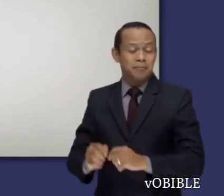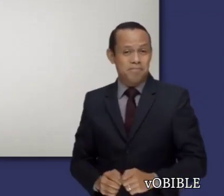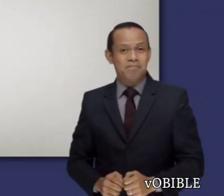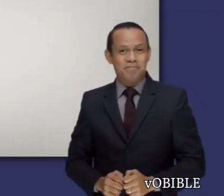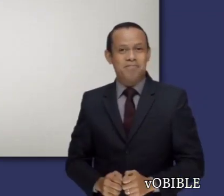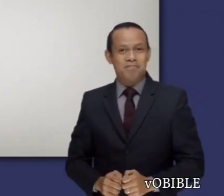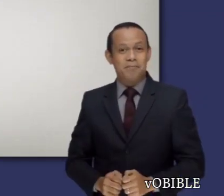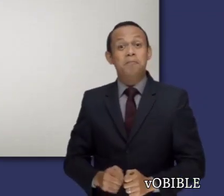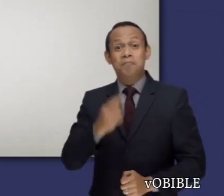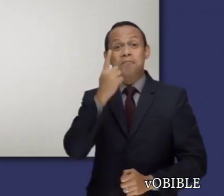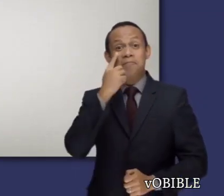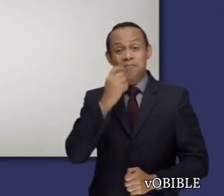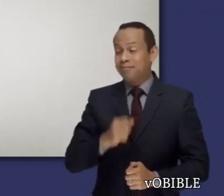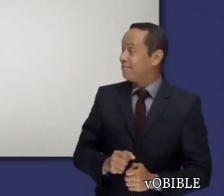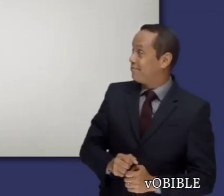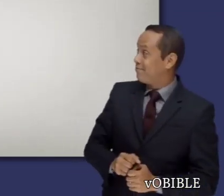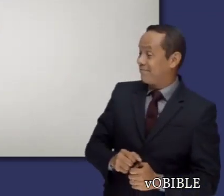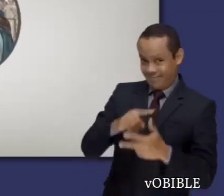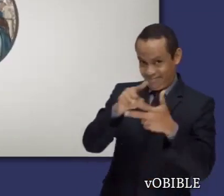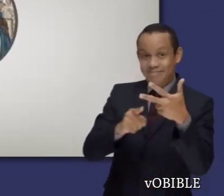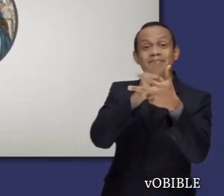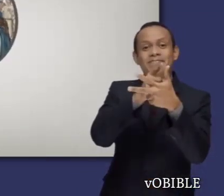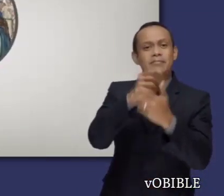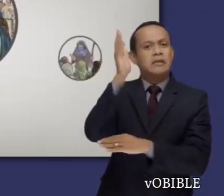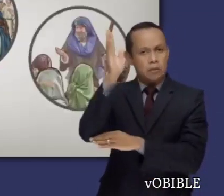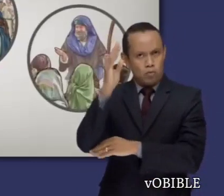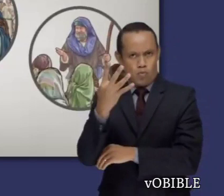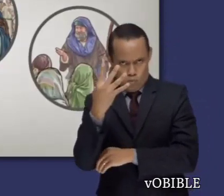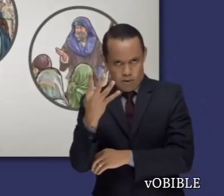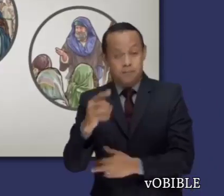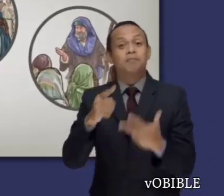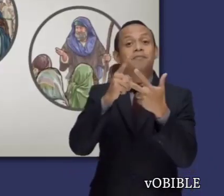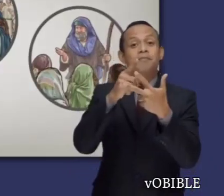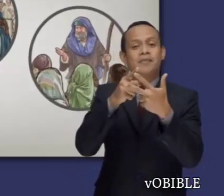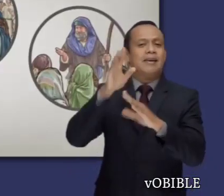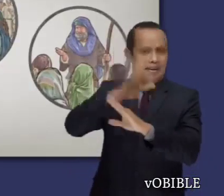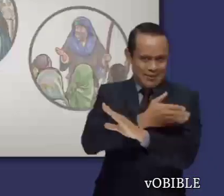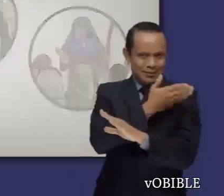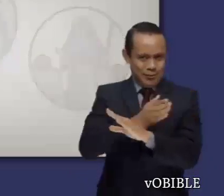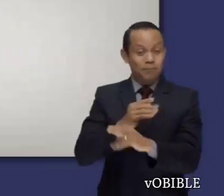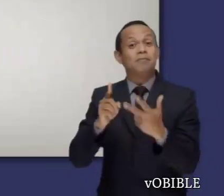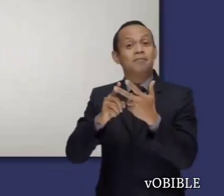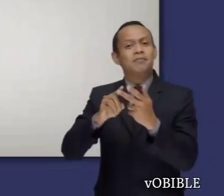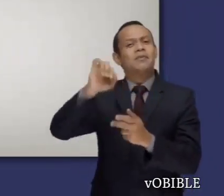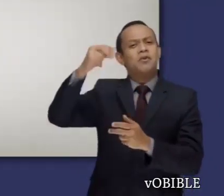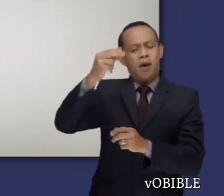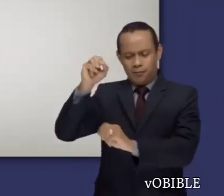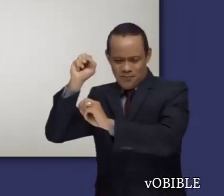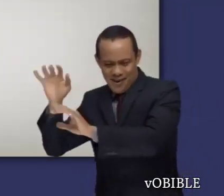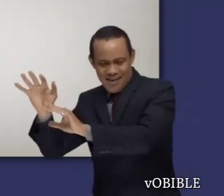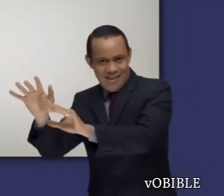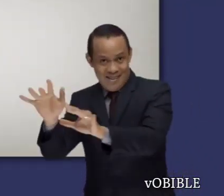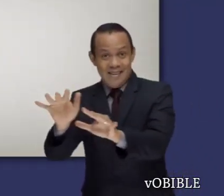Este libro contiene cuatro discursos, una canción y una bendición que pronunció Moisés. El primer